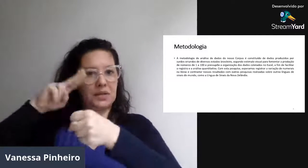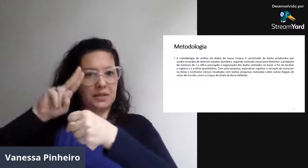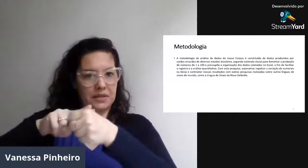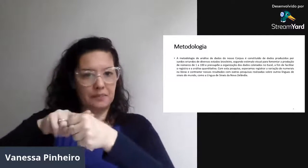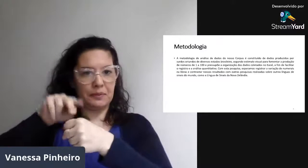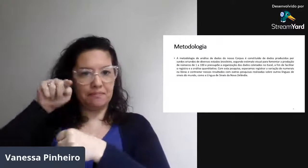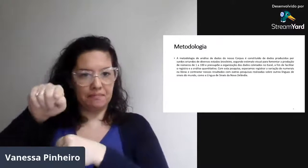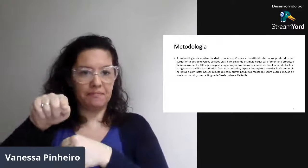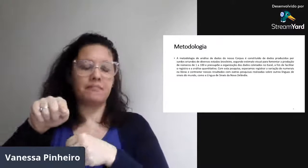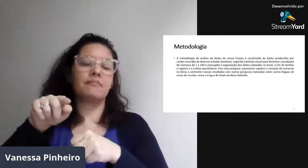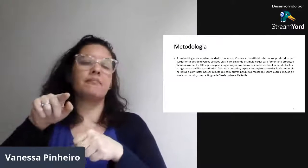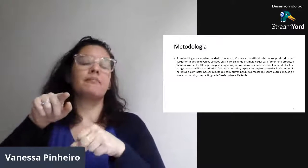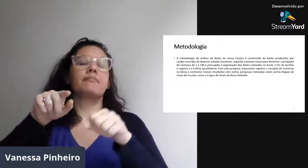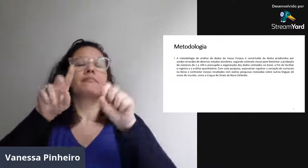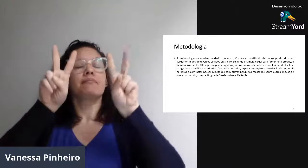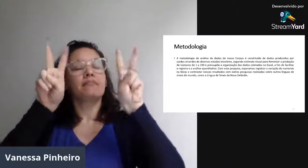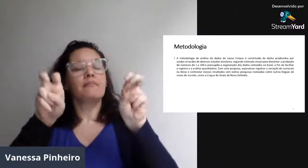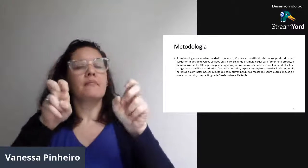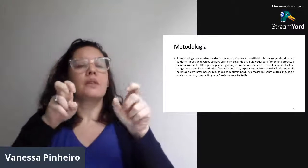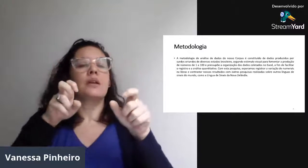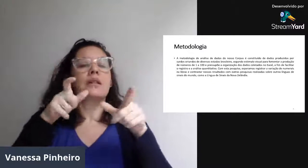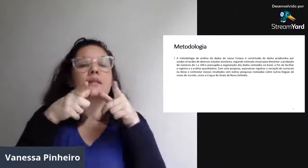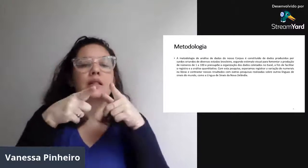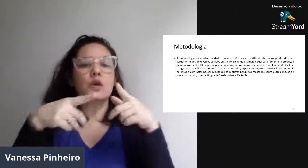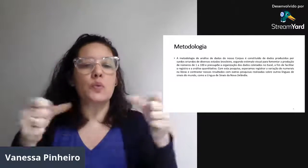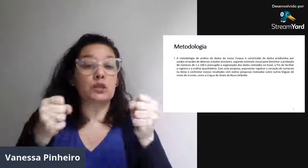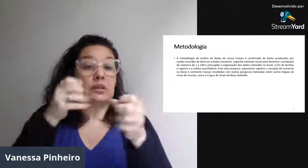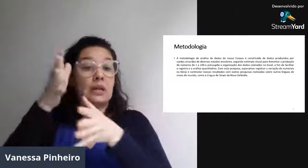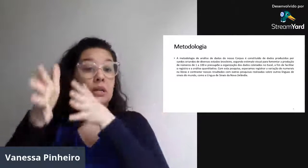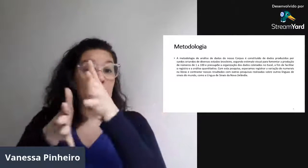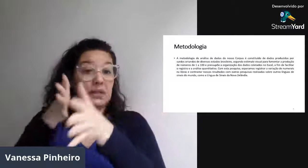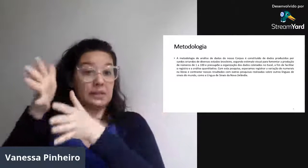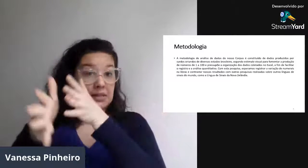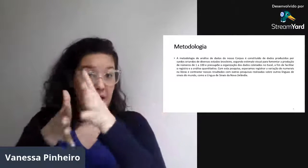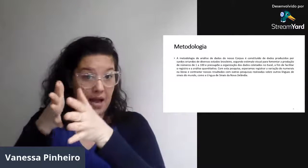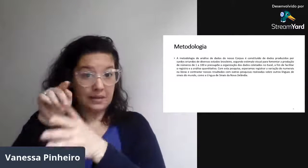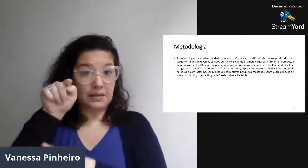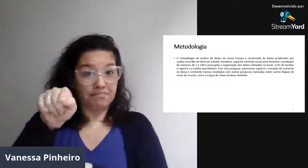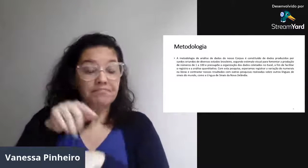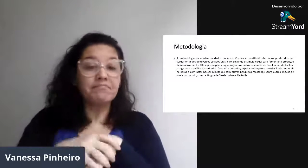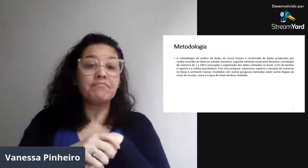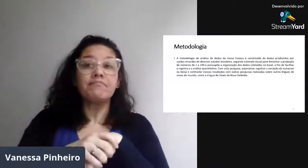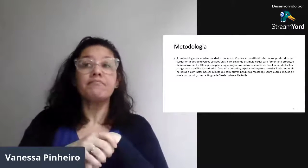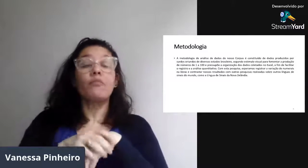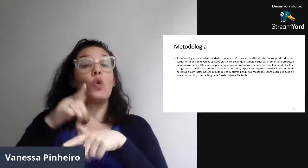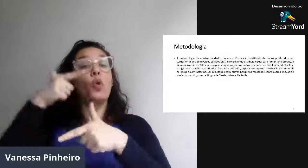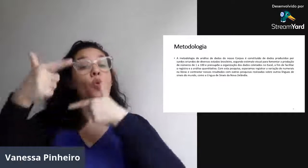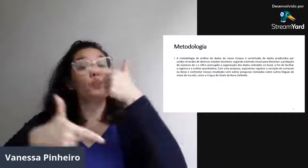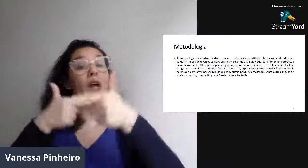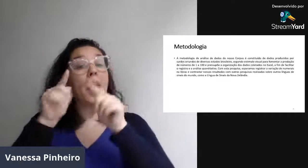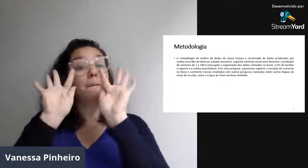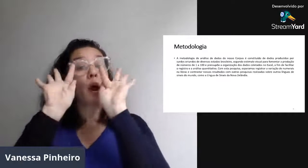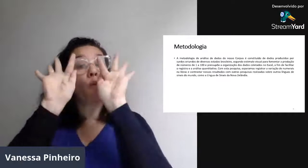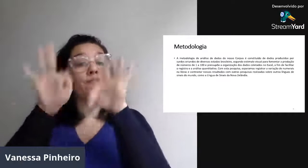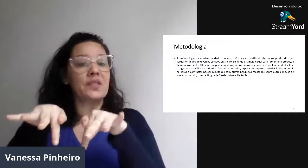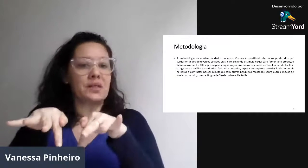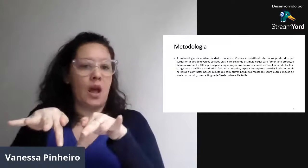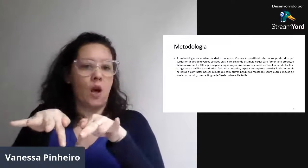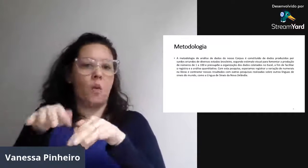da Unesp. Sobre linguística na língua de sinais. Em um